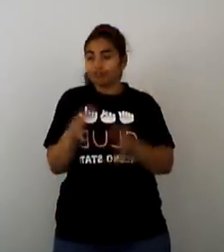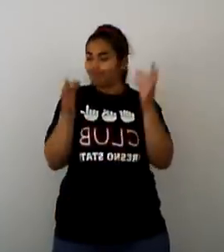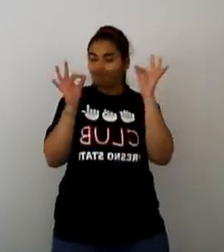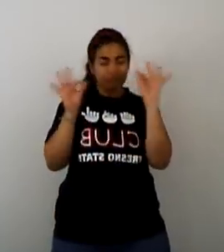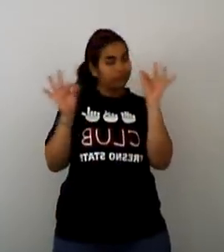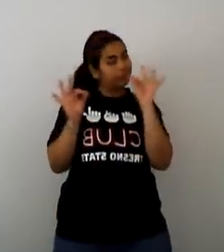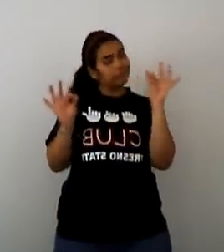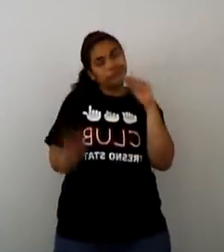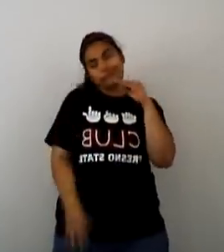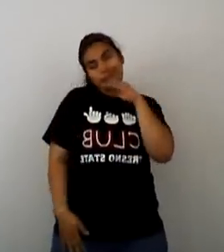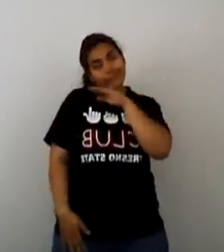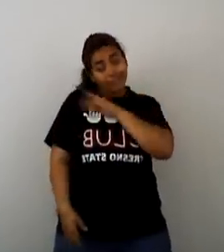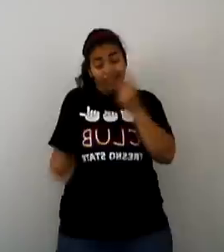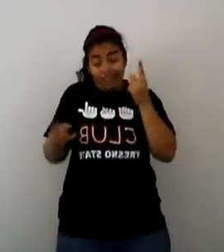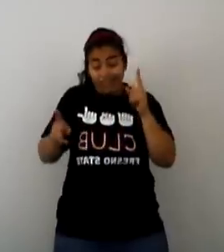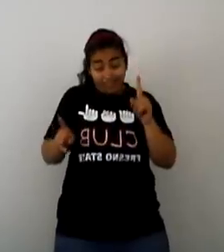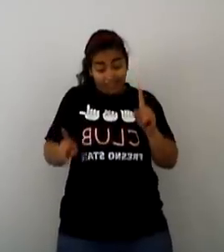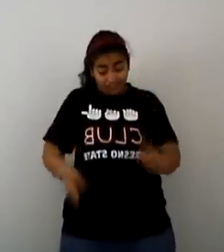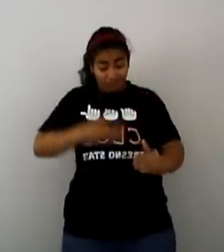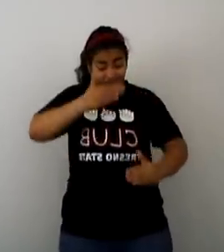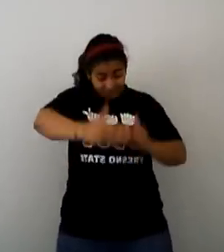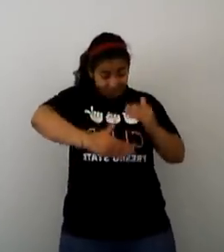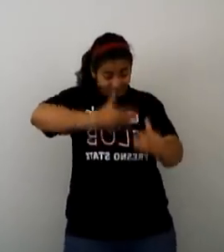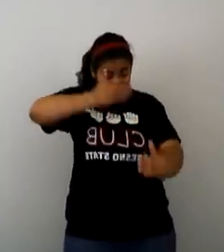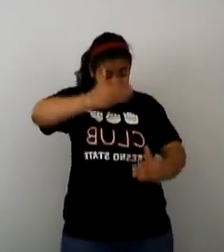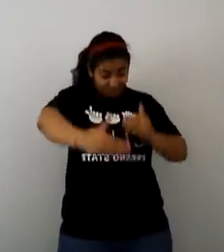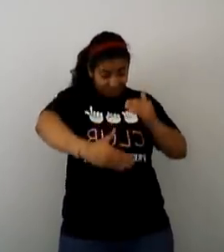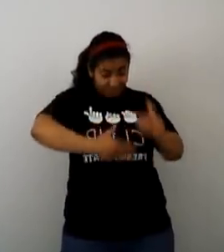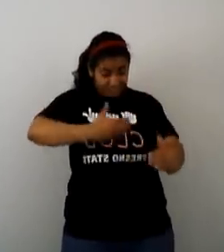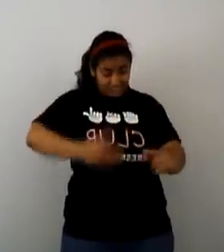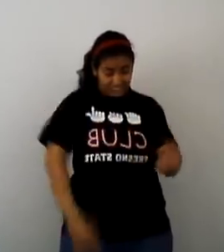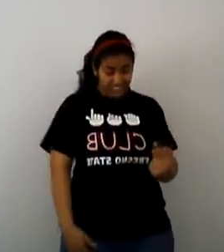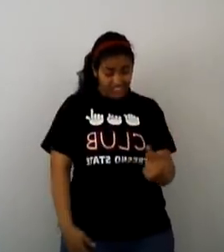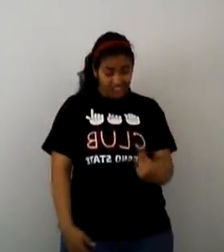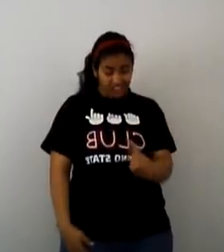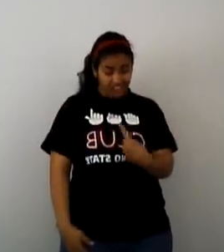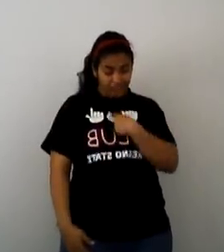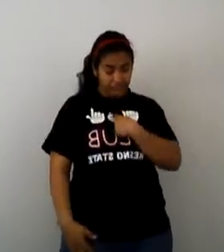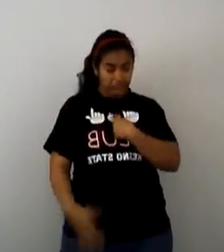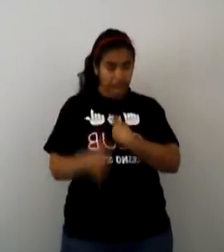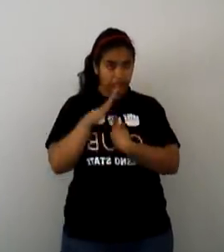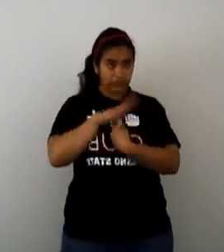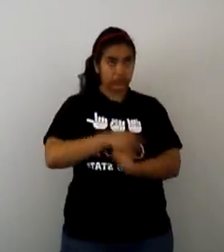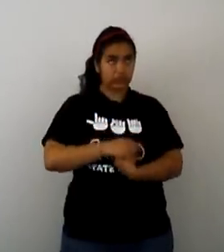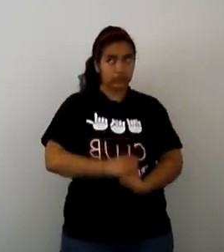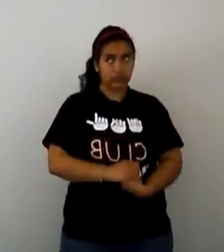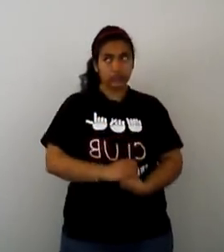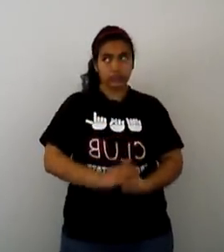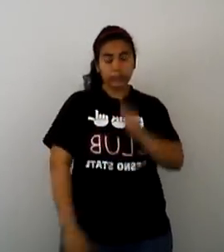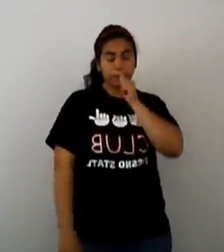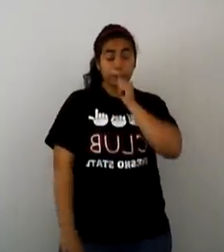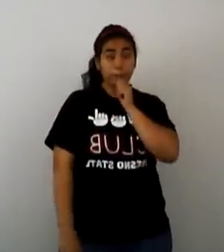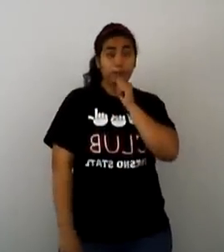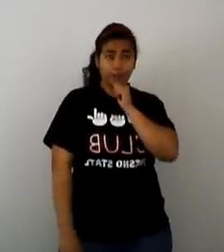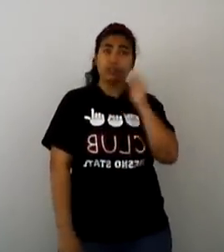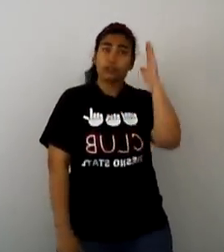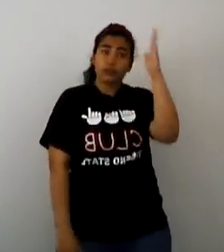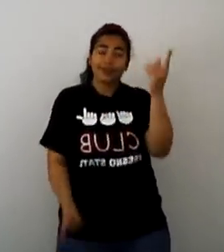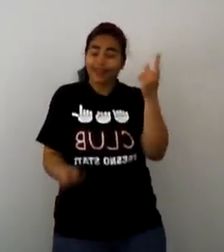verdad es que sí Habrán desilusiones Sí, en este mundo tendréis muchas aflicciones Pero aunque llegue el día, amado, no